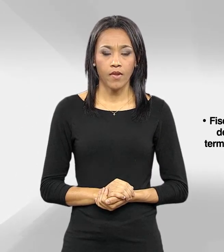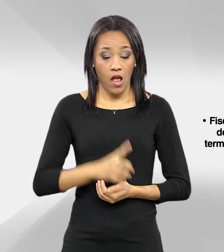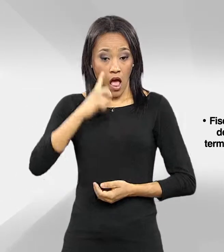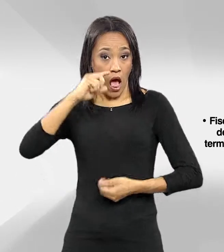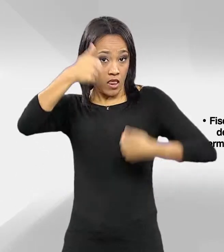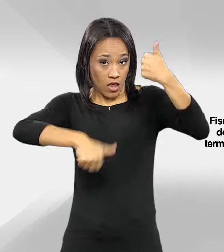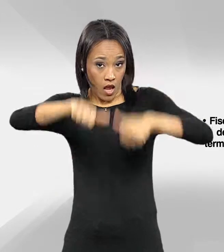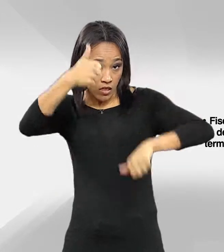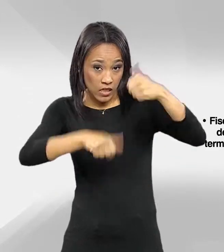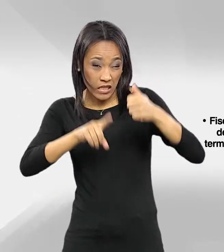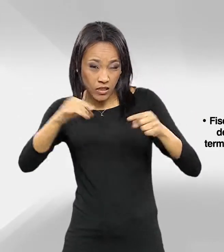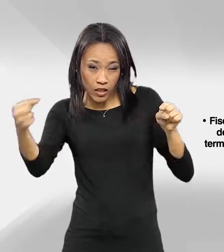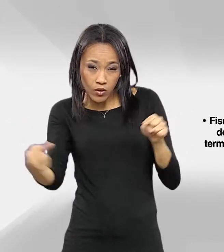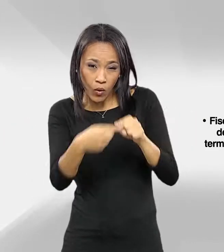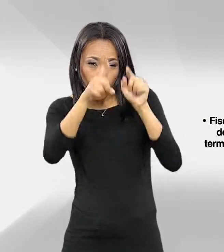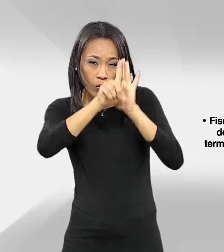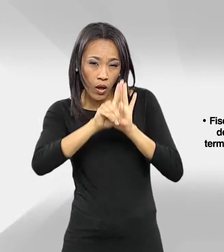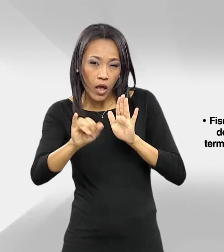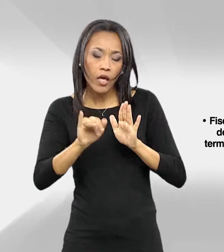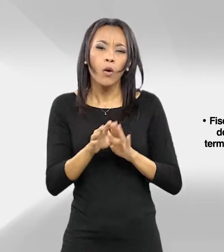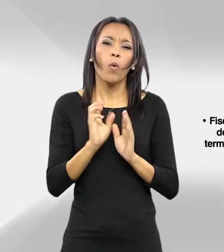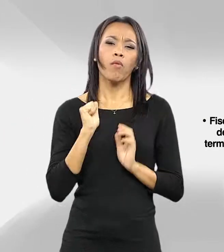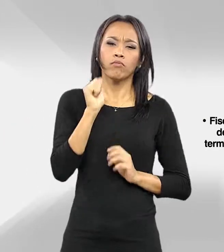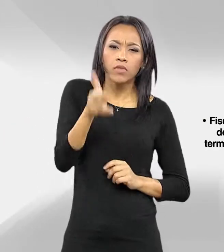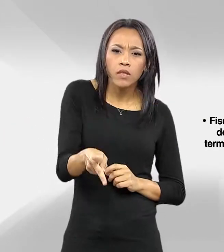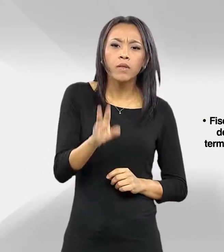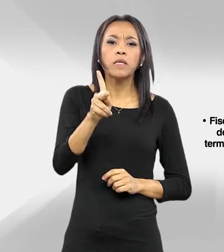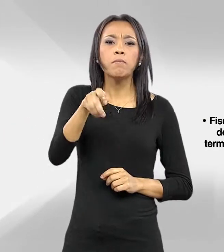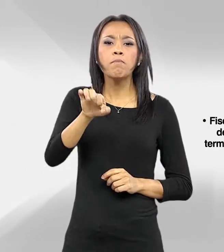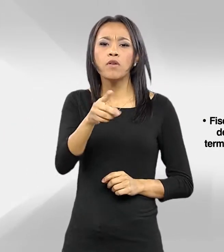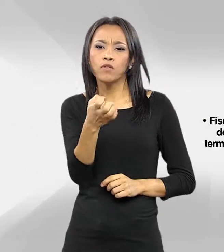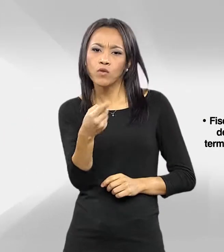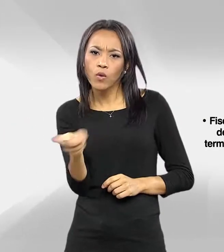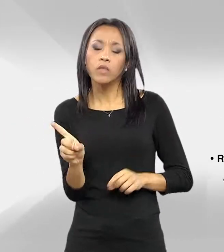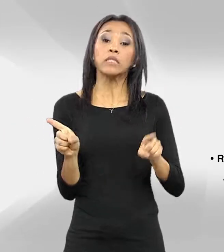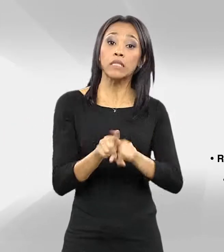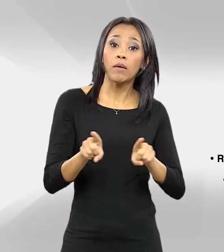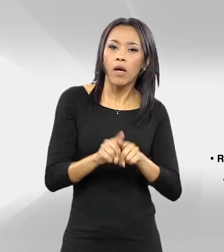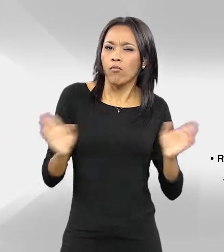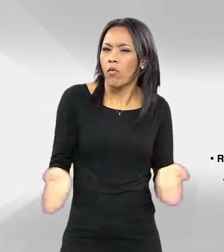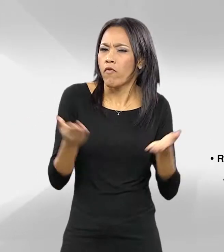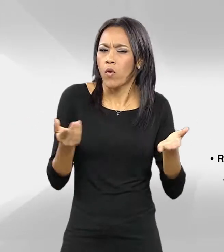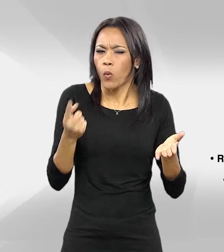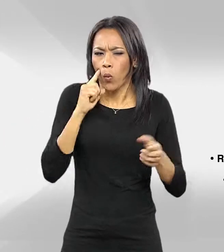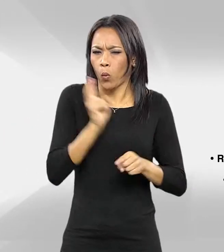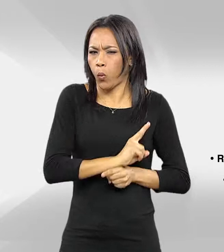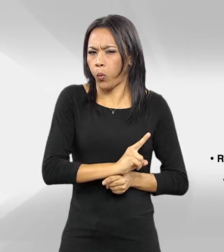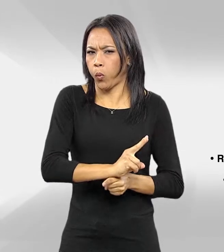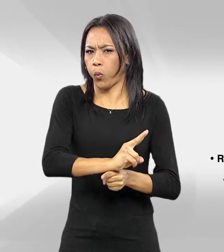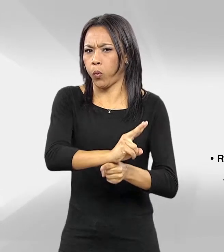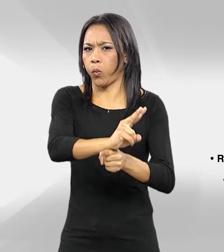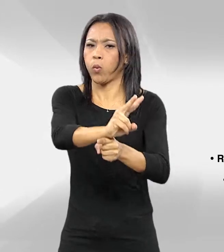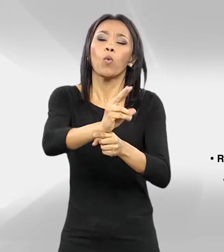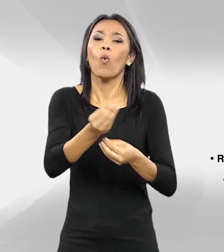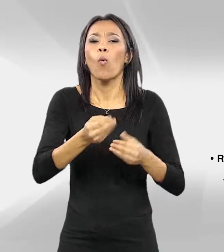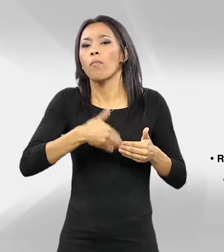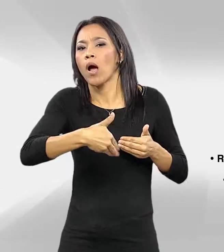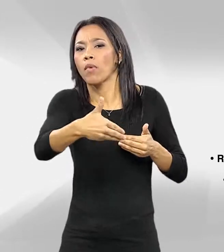Analisar a legalidade de atos de aposentadorias e pensões. Promover o monitoramento dos resultados de ações de